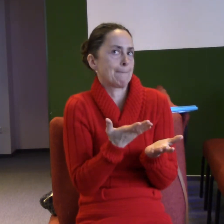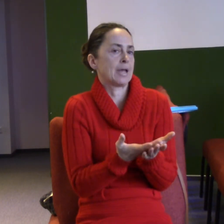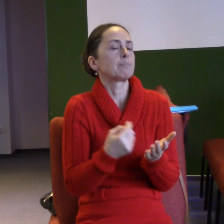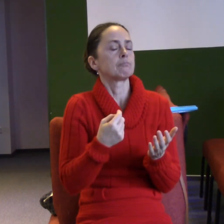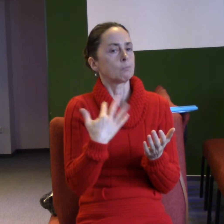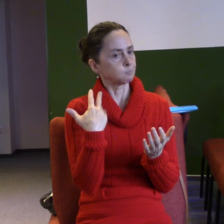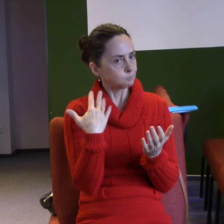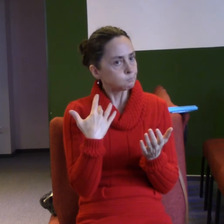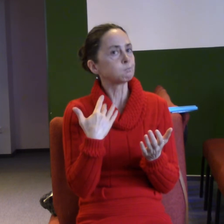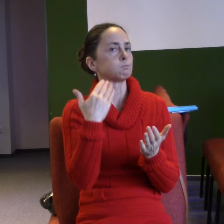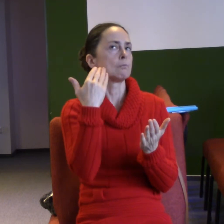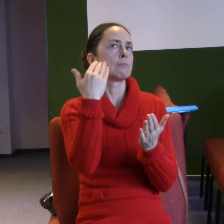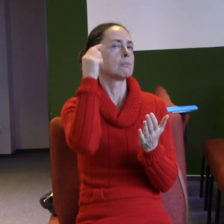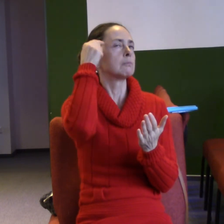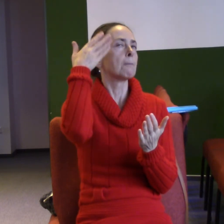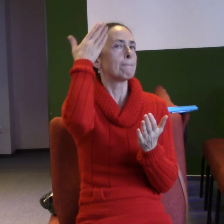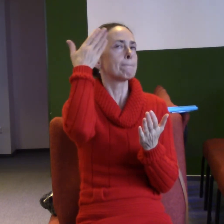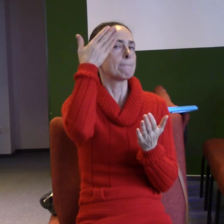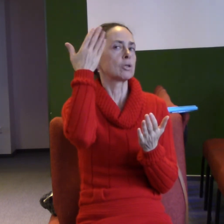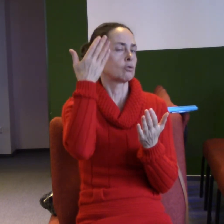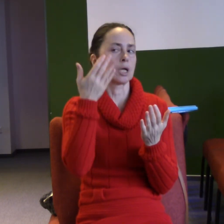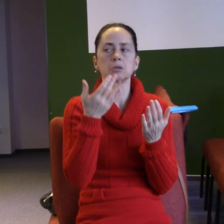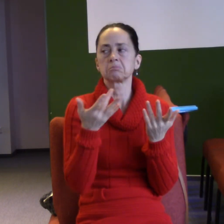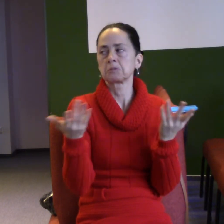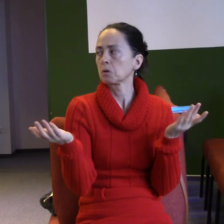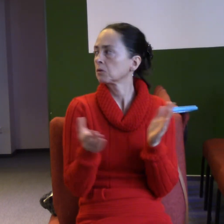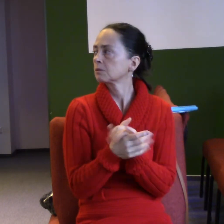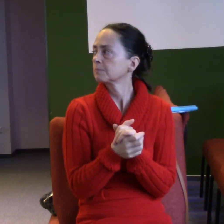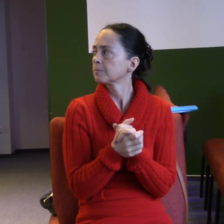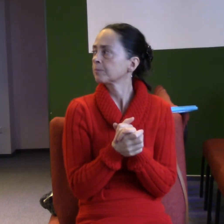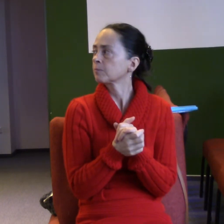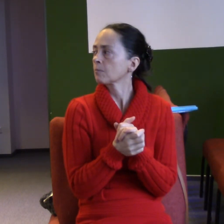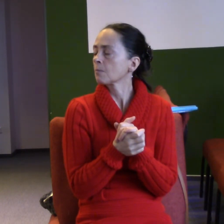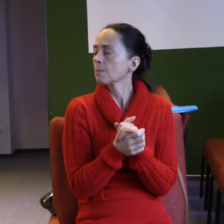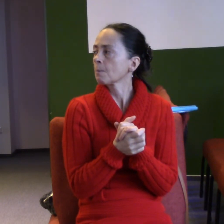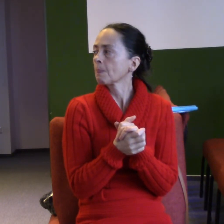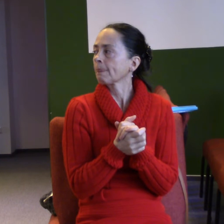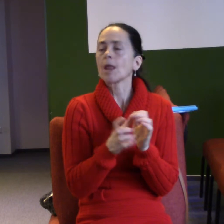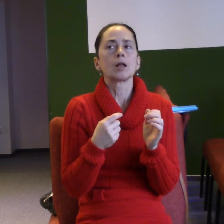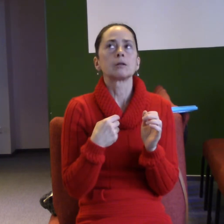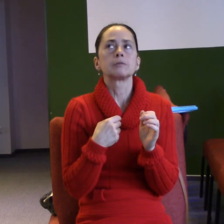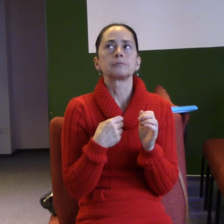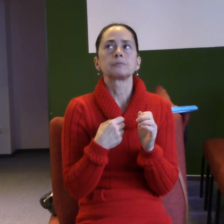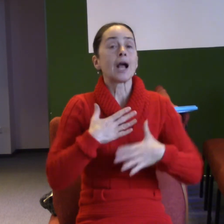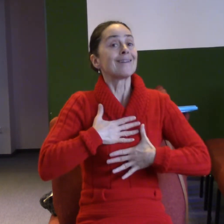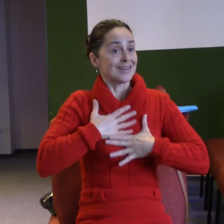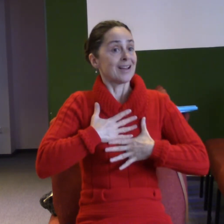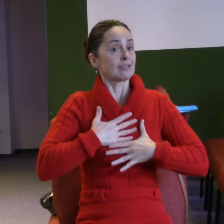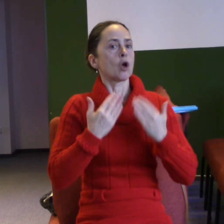a pak se ještě podíváme do jednoho místa z Biblia a skončíme. Víte, já si nemyslím, že radost v duchu svátém znamená,